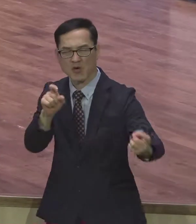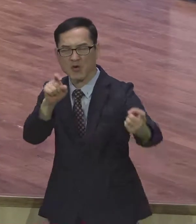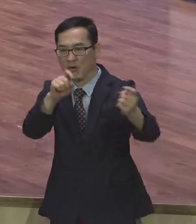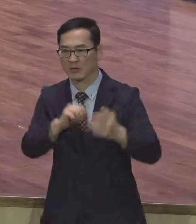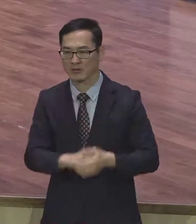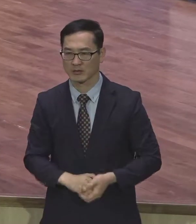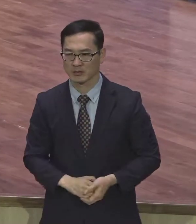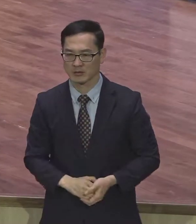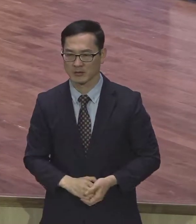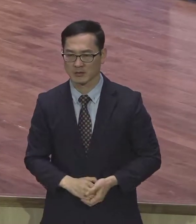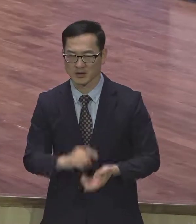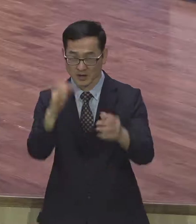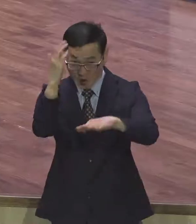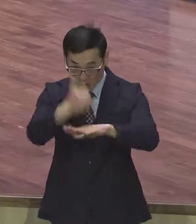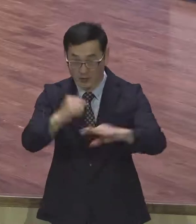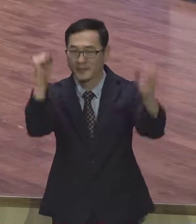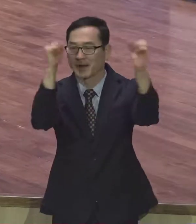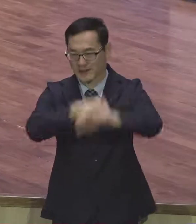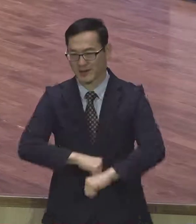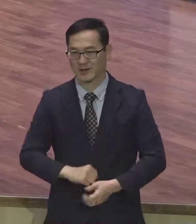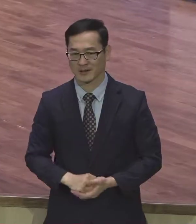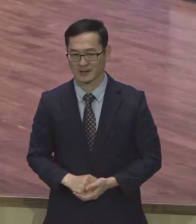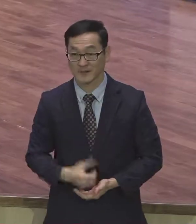복음적 눈의 결과가 이렇게 엄청나단 말이에요.